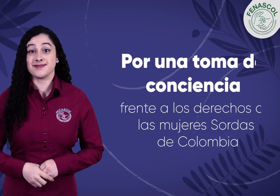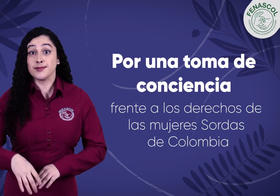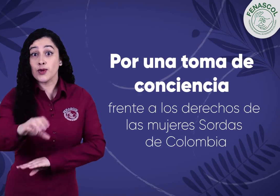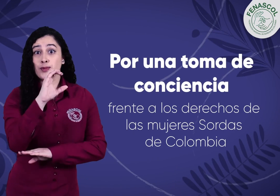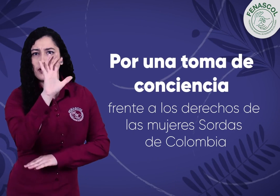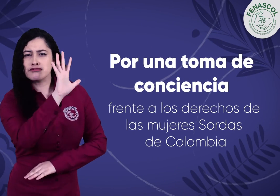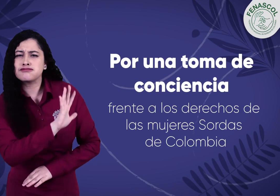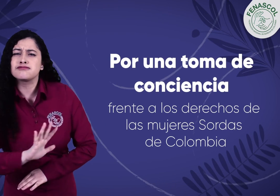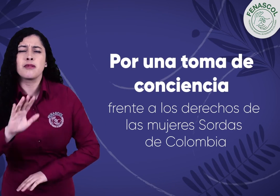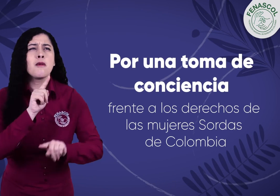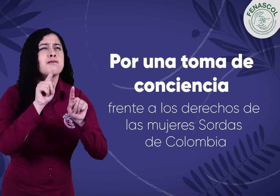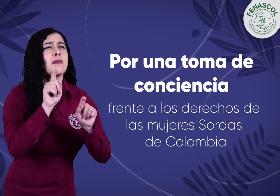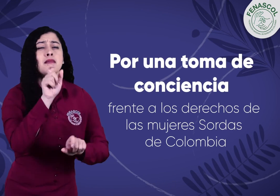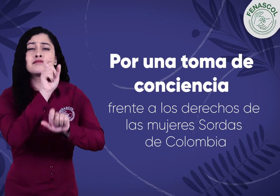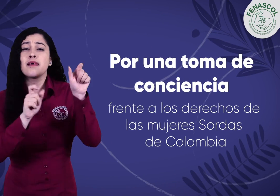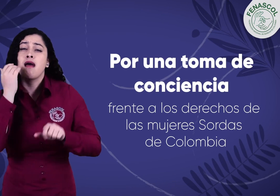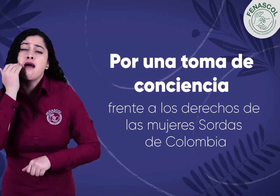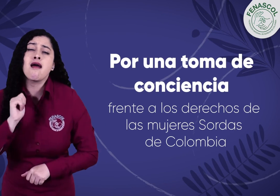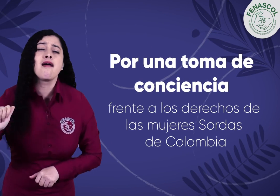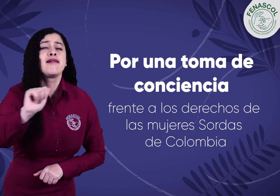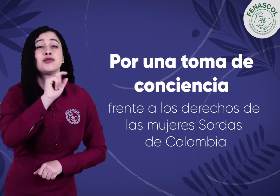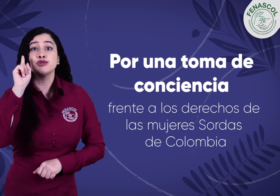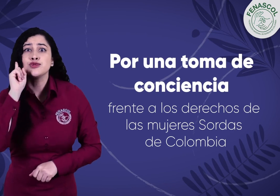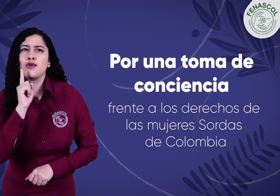Por una toma de conciencia frente a los derechos de las mujeres sordas de Colombia